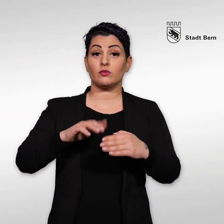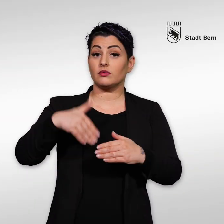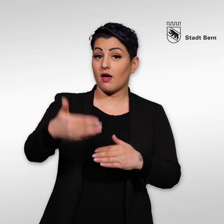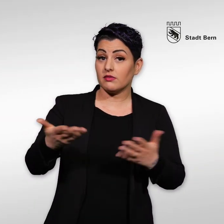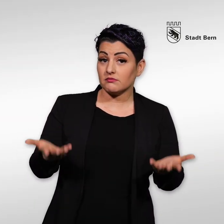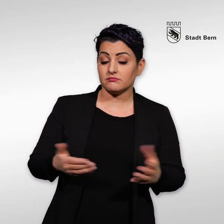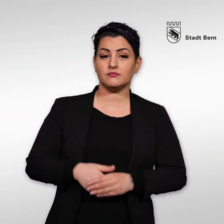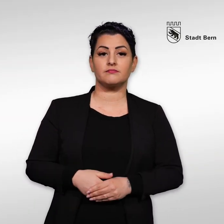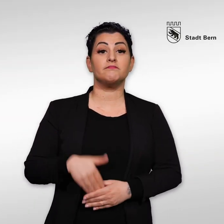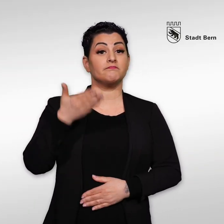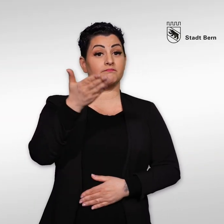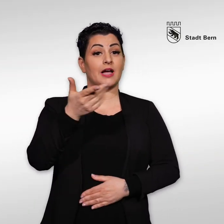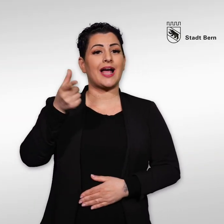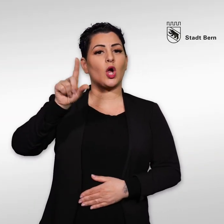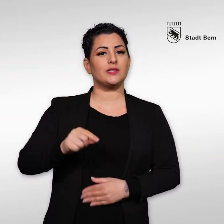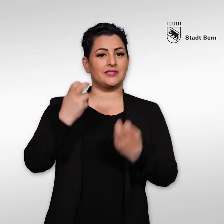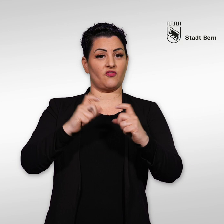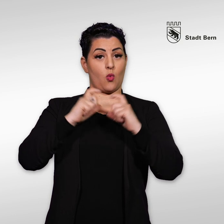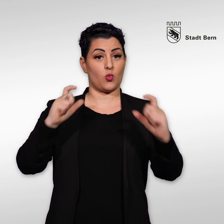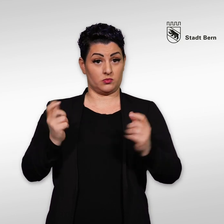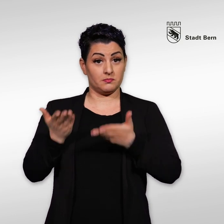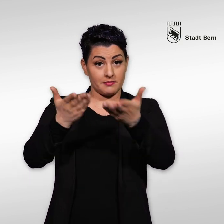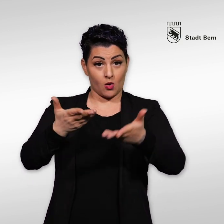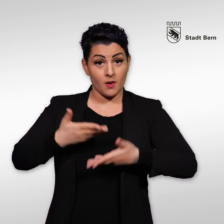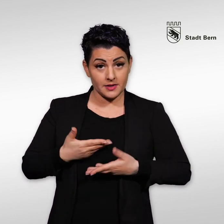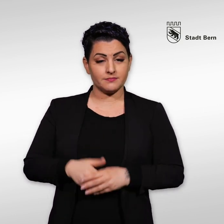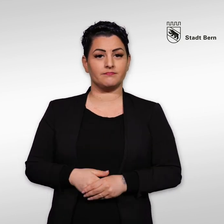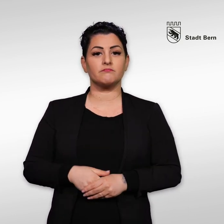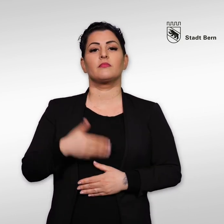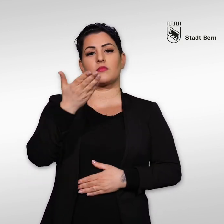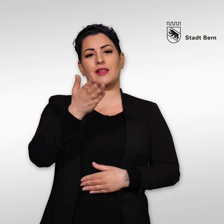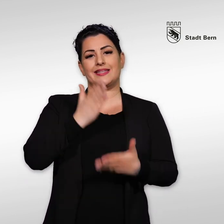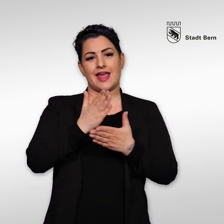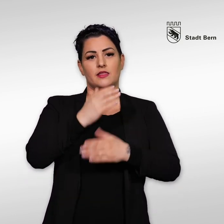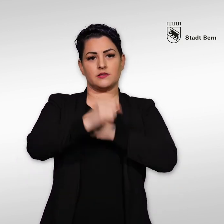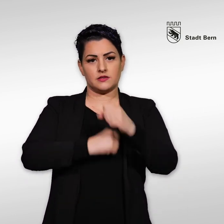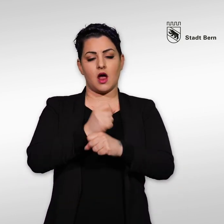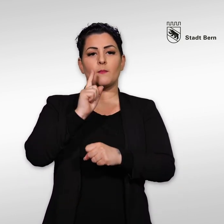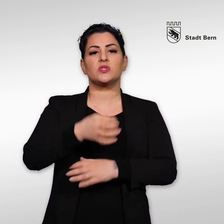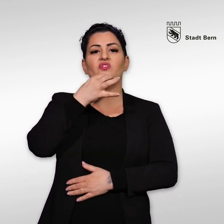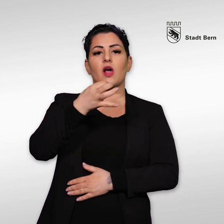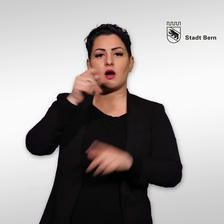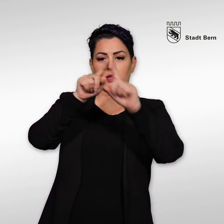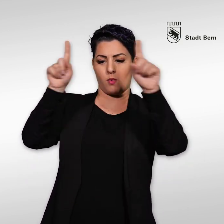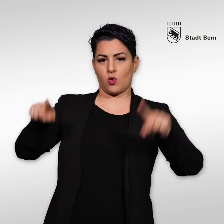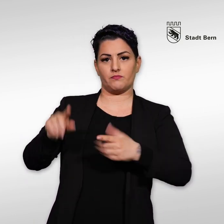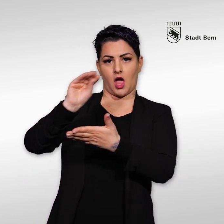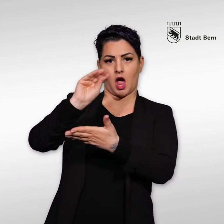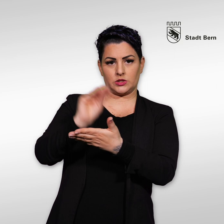Und danach? Haben Sie eine günstige Wohnung erhalten? Sie müssen nun jedes Jahr einen Fragebogen ausfüllen.